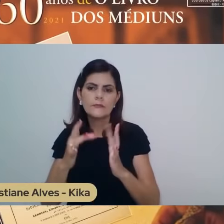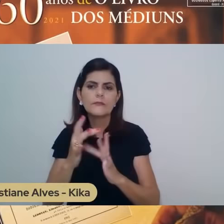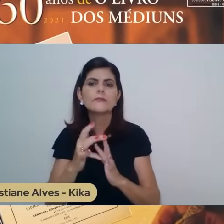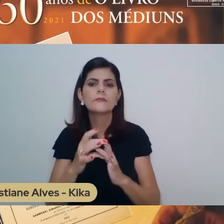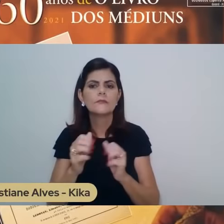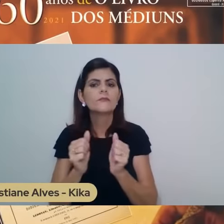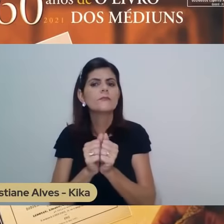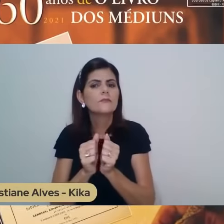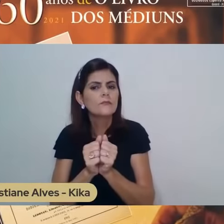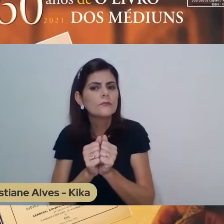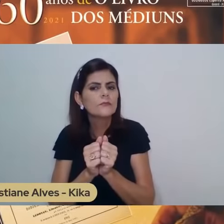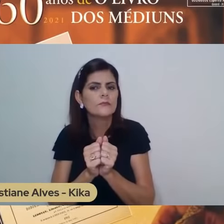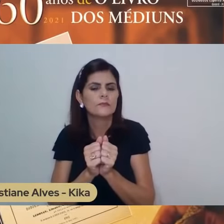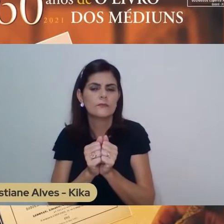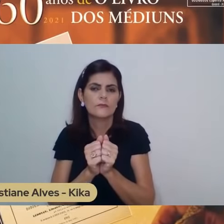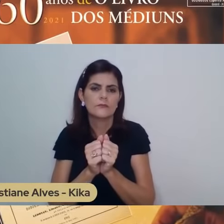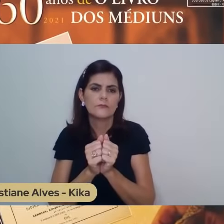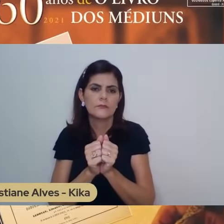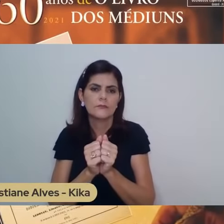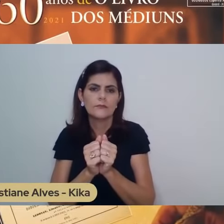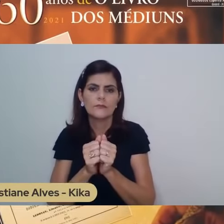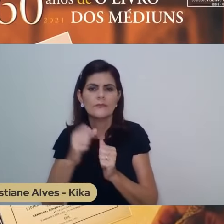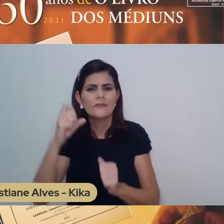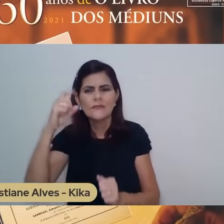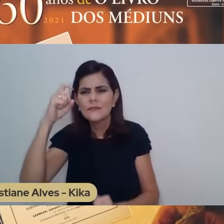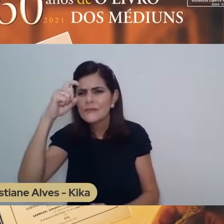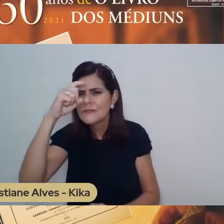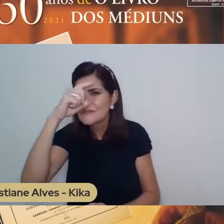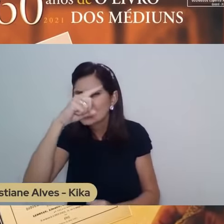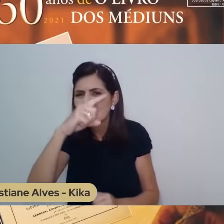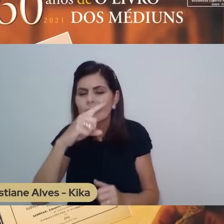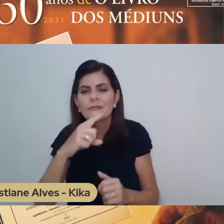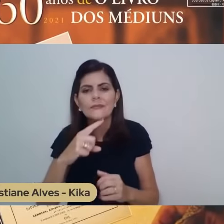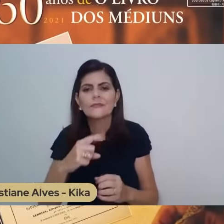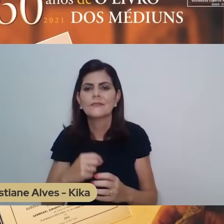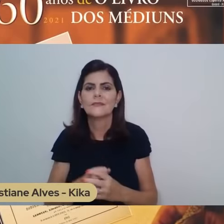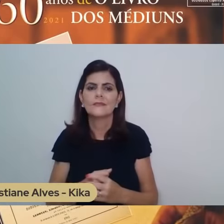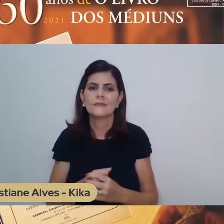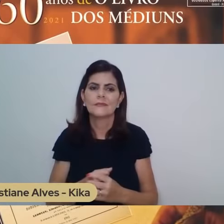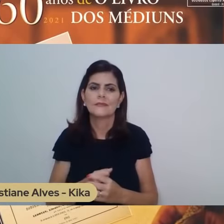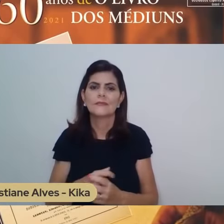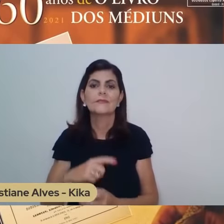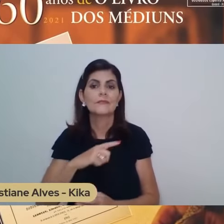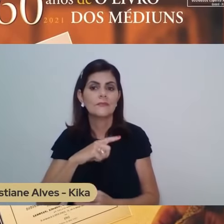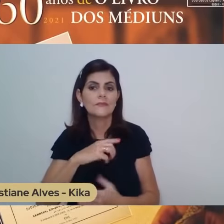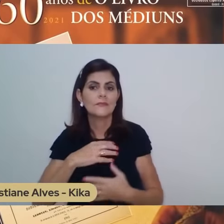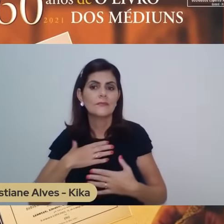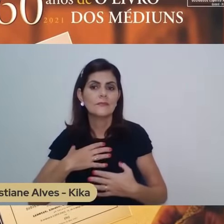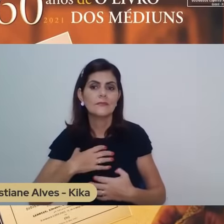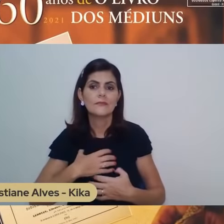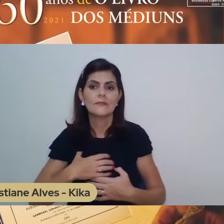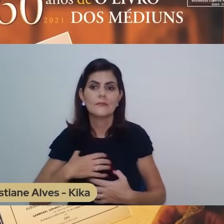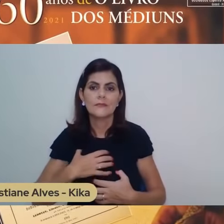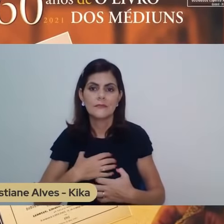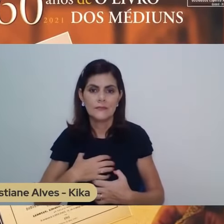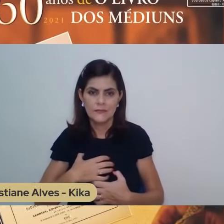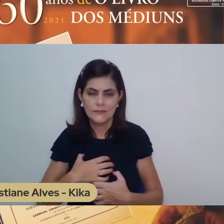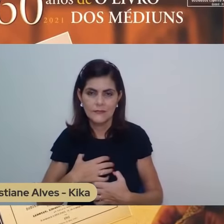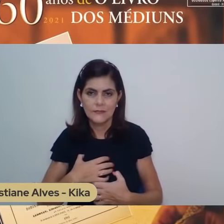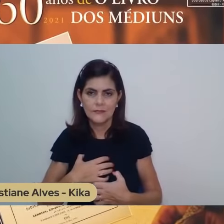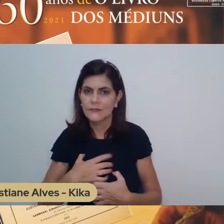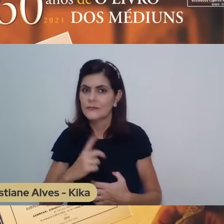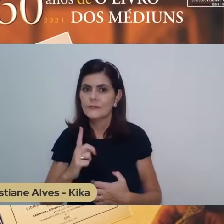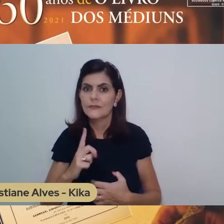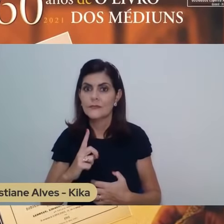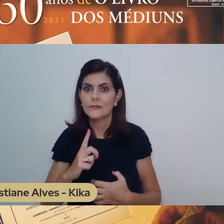superando as dificuldades do meio, imensas, e também as dificuldades íntimas, mas sem nunca desanimar pela